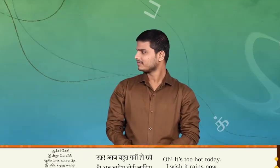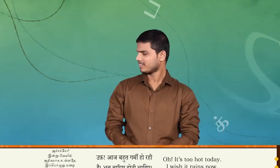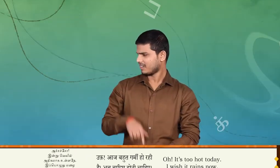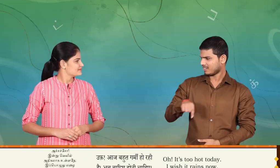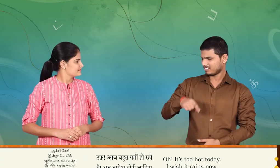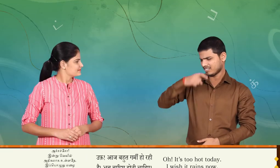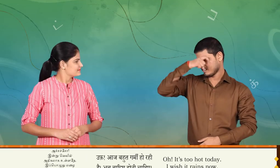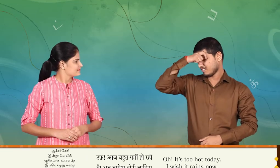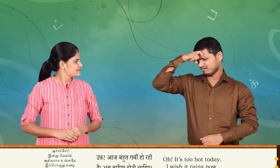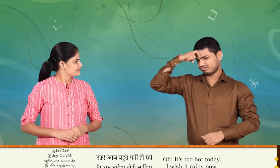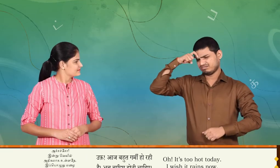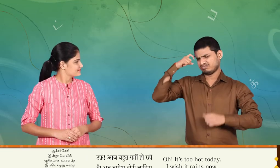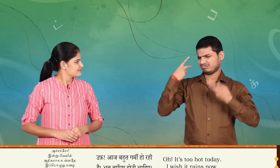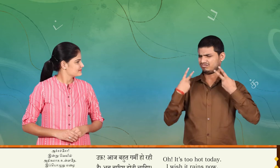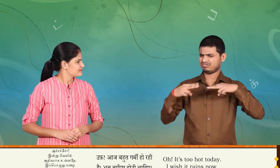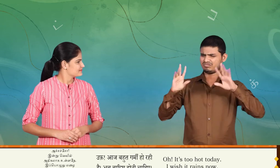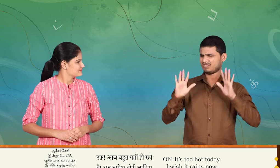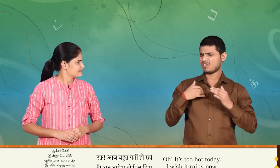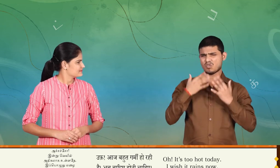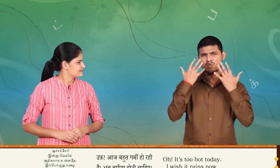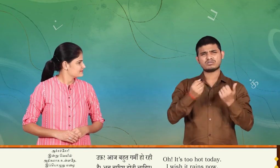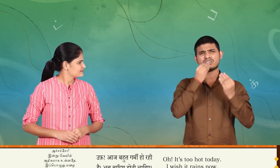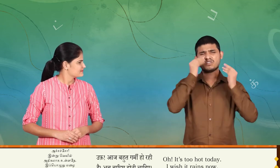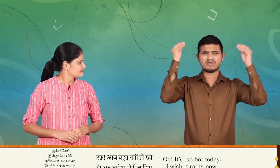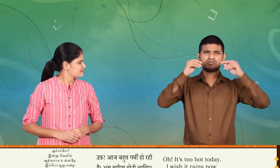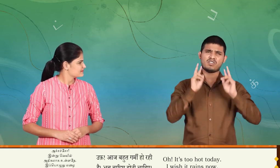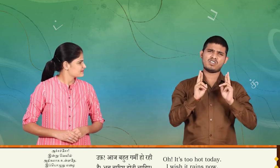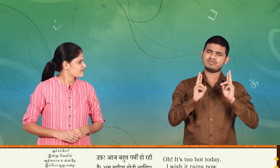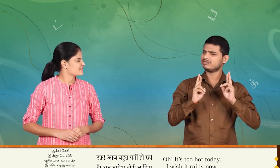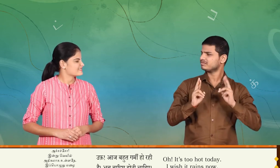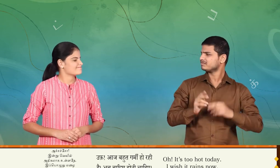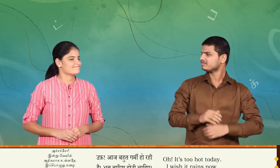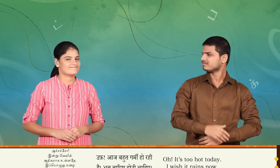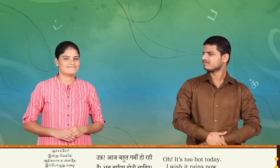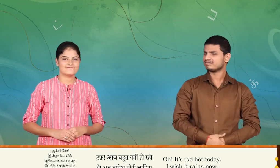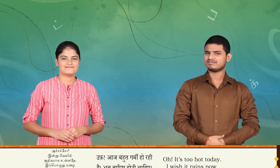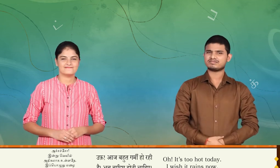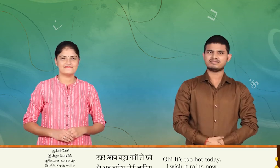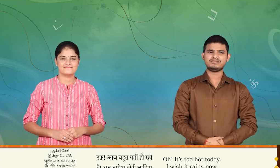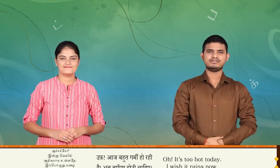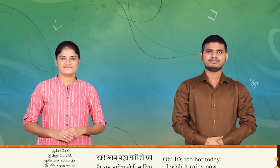அச்சச்சோ, என்று வெயில் அதிகமாக உள்ளதே, இப்பொழுது மலை பெயிதால் நன்றாக